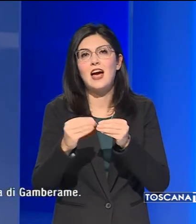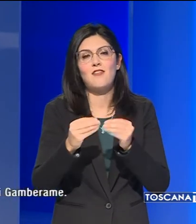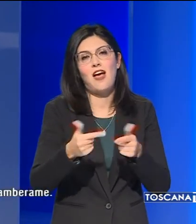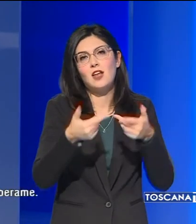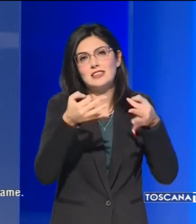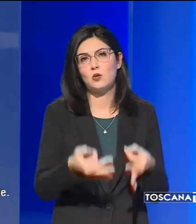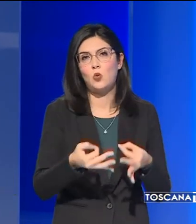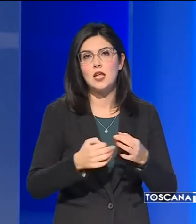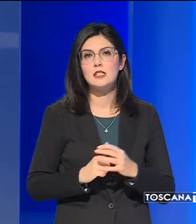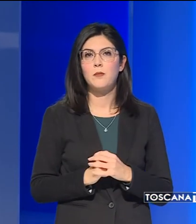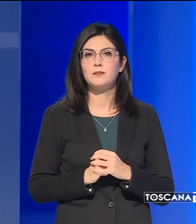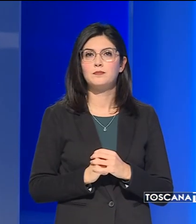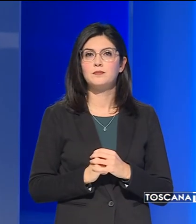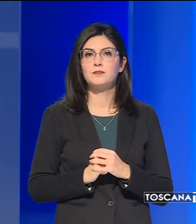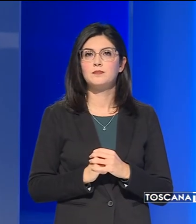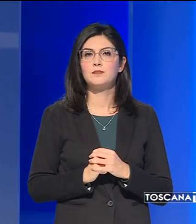sicurezza.